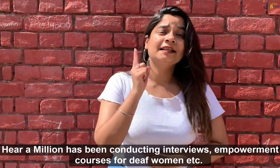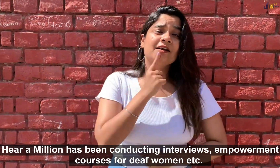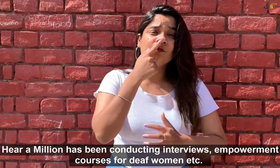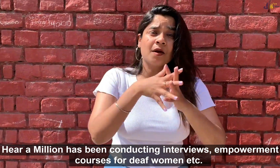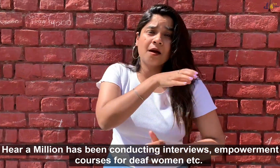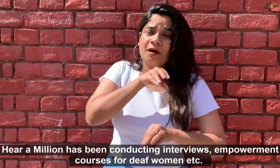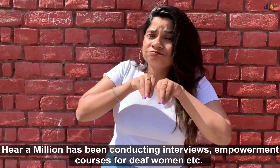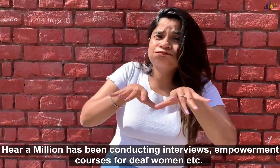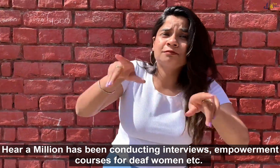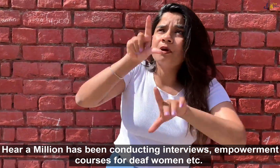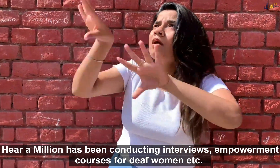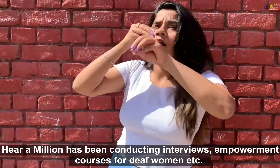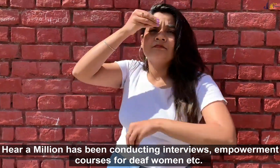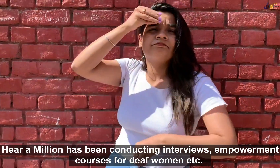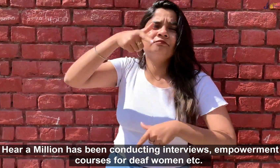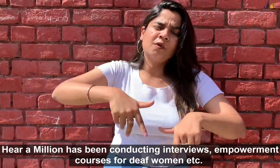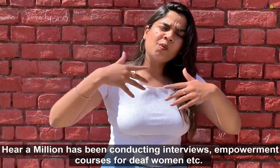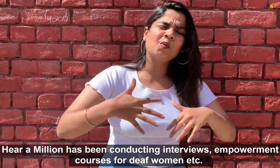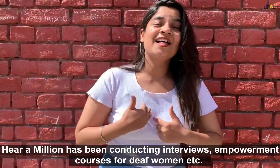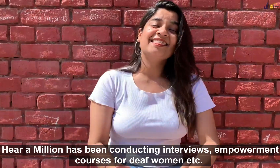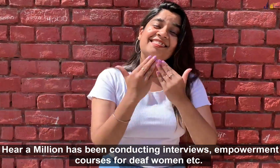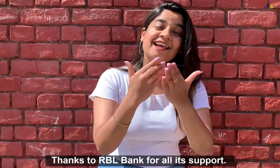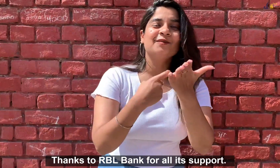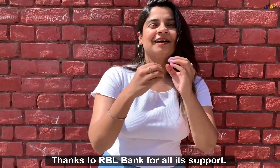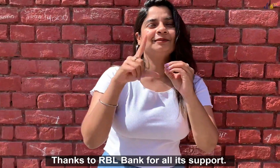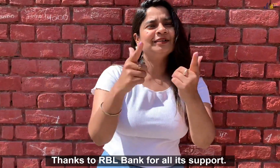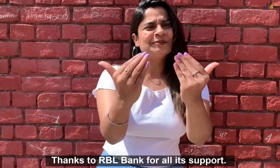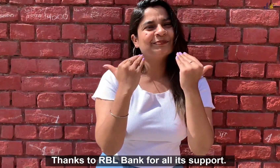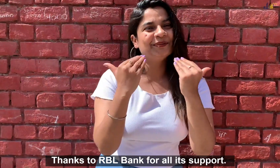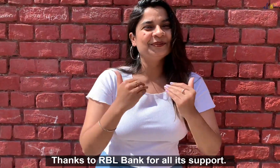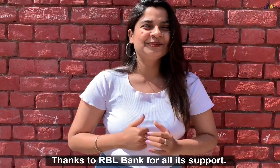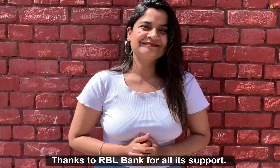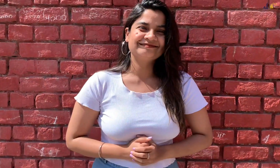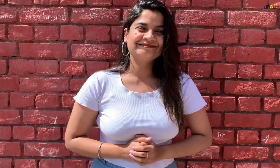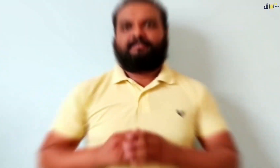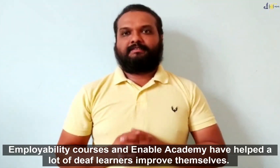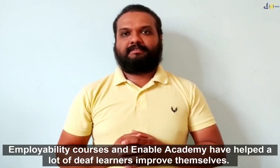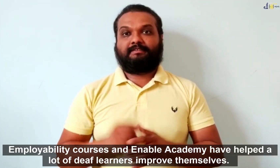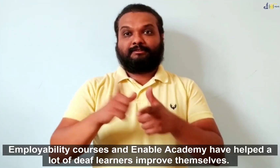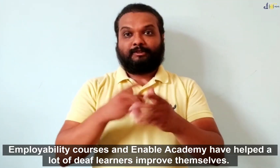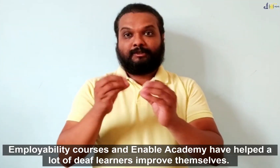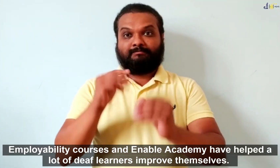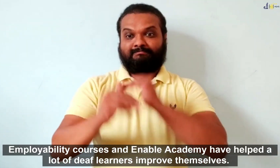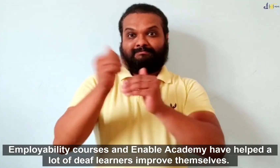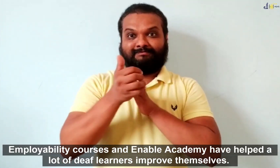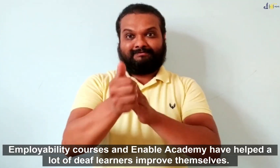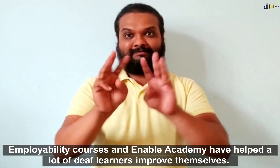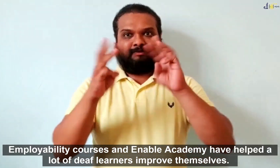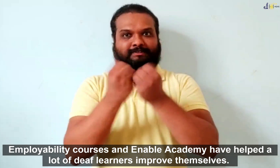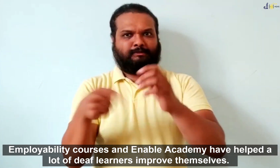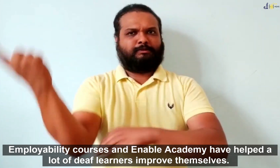बधिर समुदाय के लिए काम करते रहें के इसक्राइन करन के लिए और बहुत